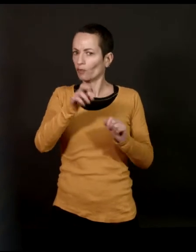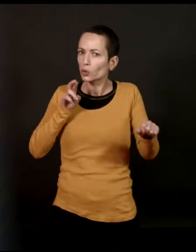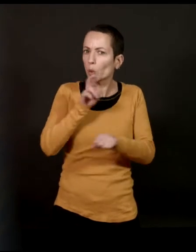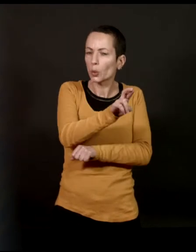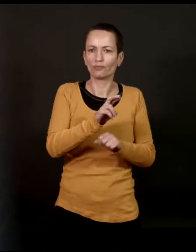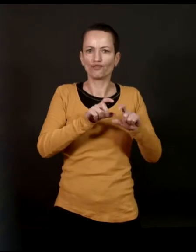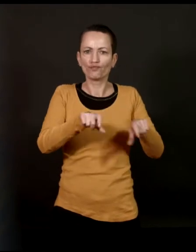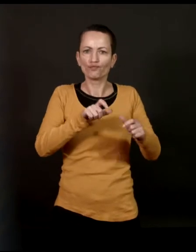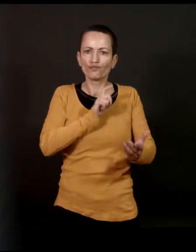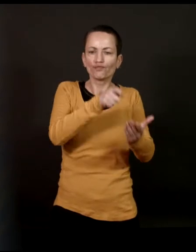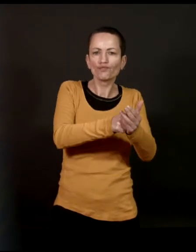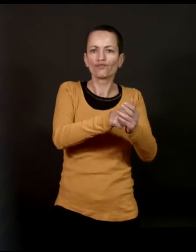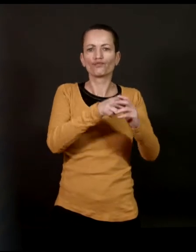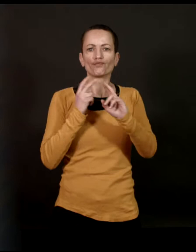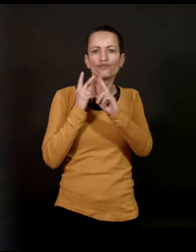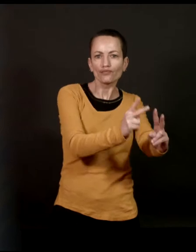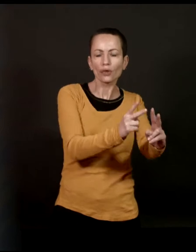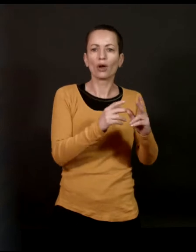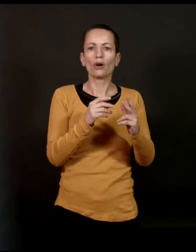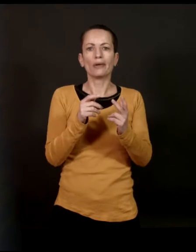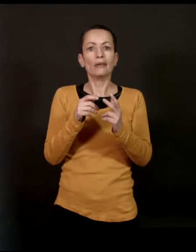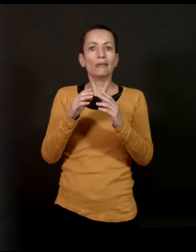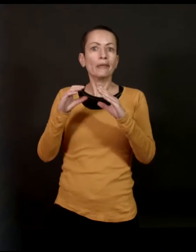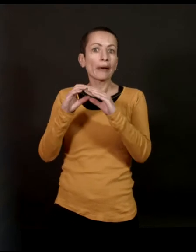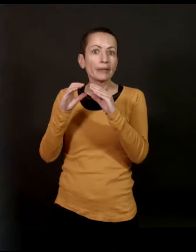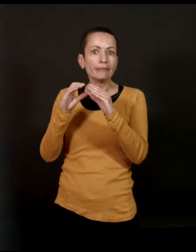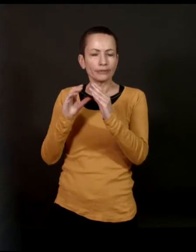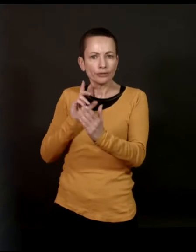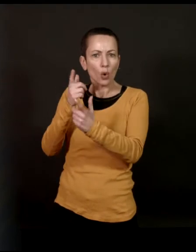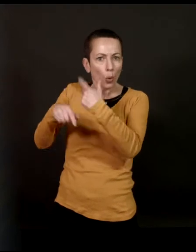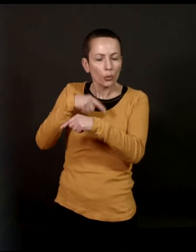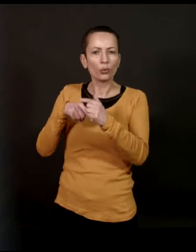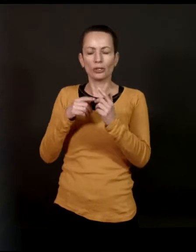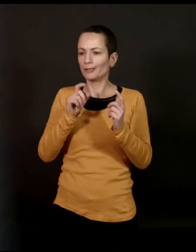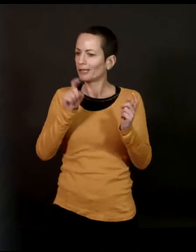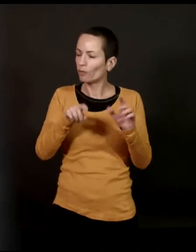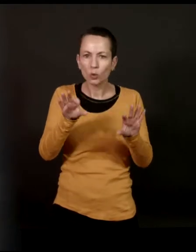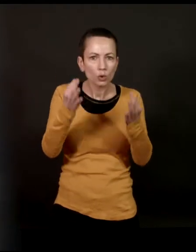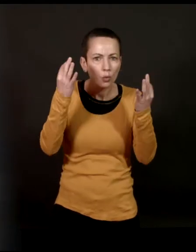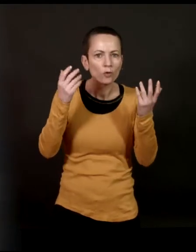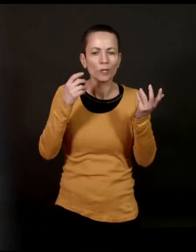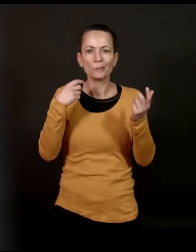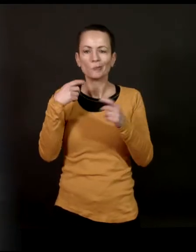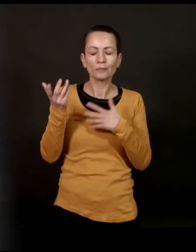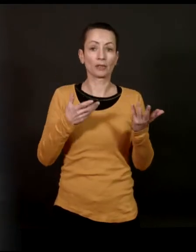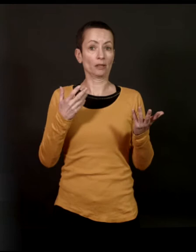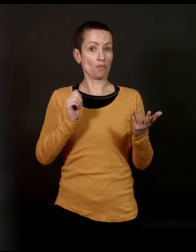je vais y retourner. Alors, je reprenais un billet de train pour Montréal-Lacluz, je reprenais un Airbnb. Je me disais non, mais il faut que je trouve. Donc,